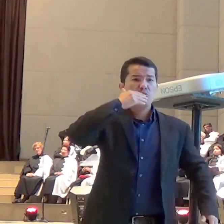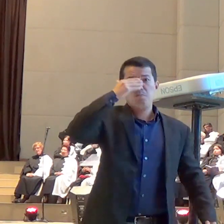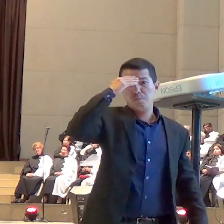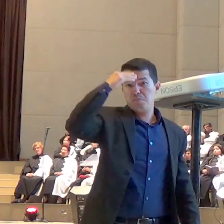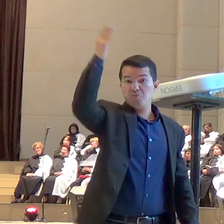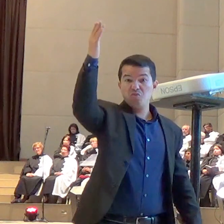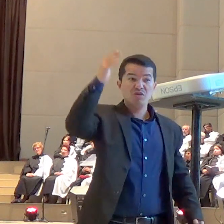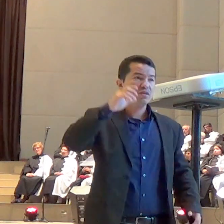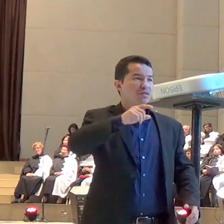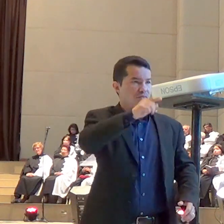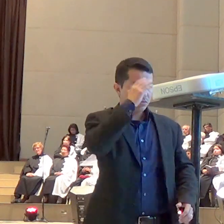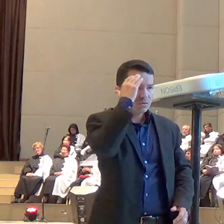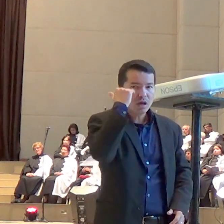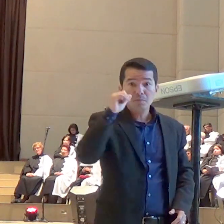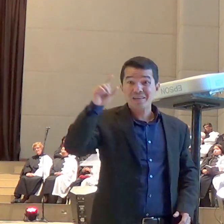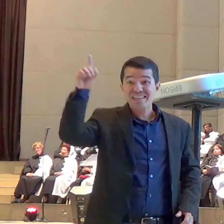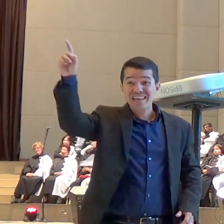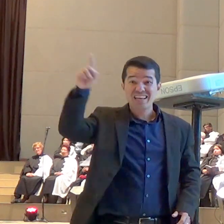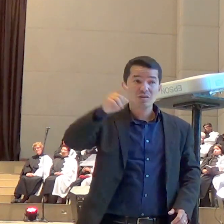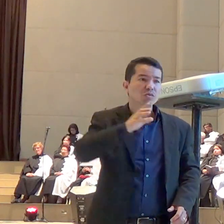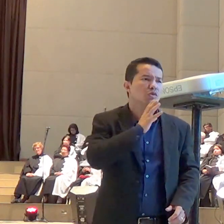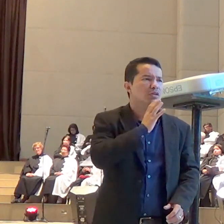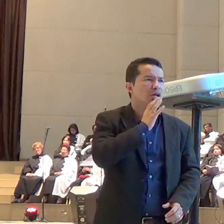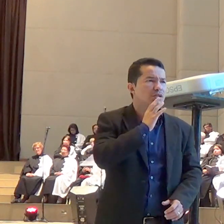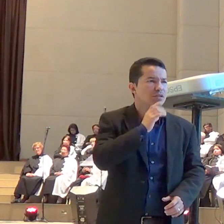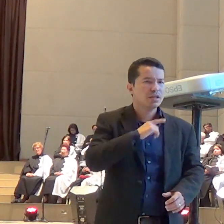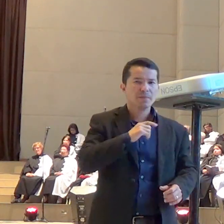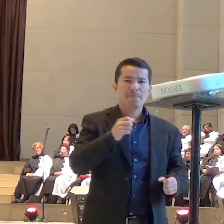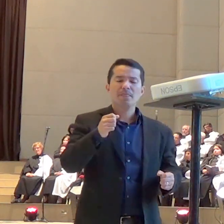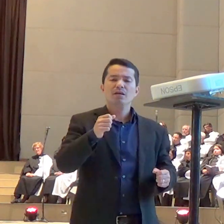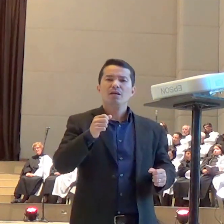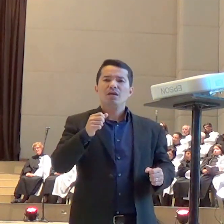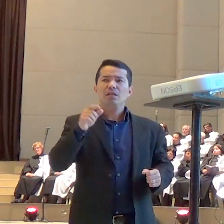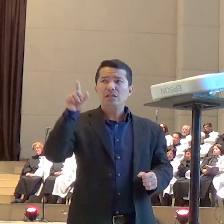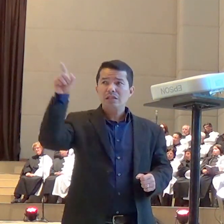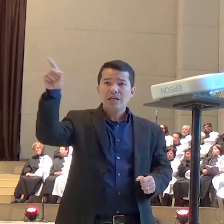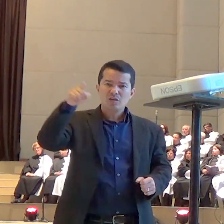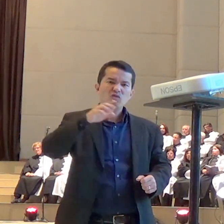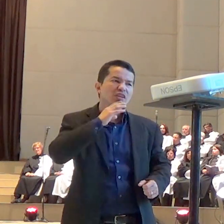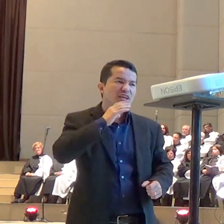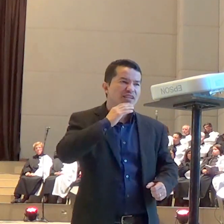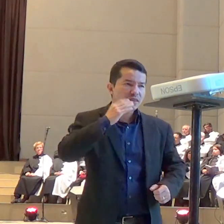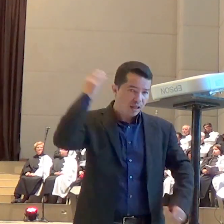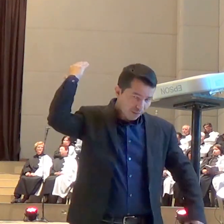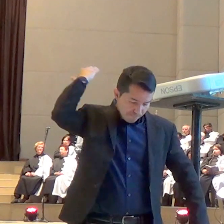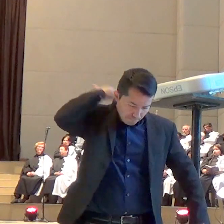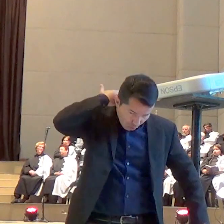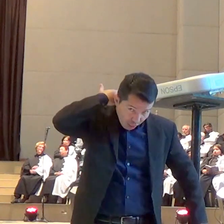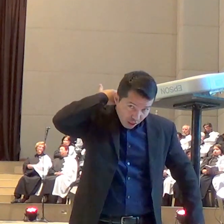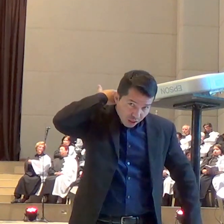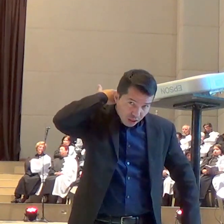portátil nas picapes para cortar a cabeça de muçulmano que ele achava que não era tão fiel.